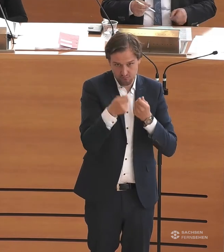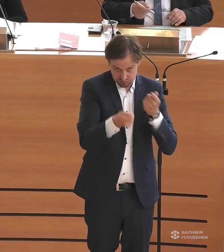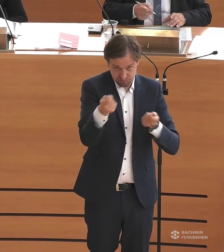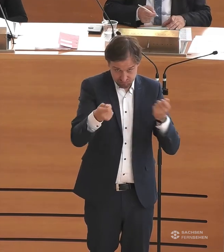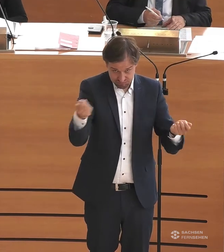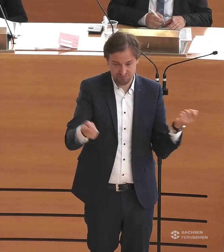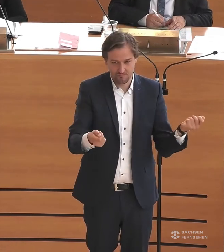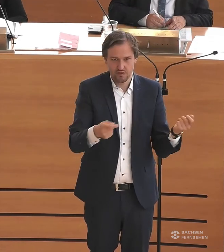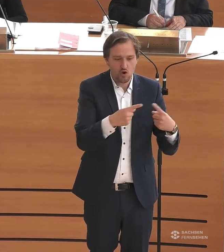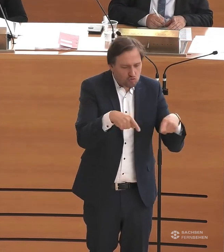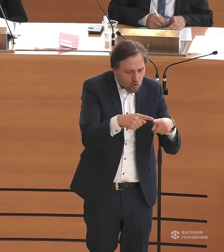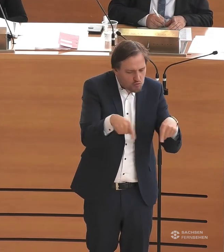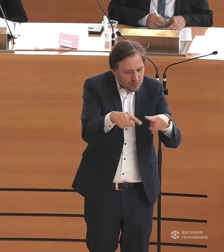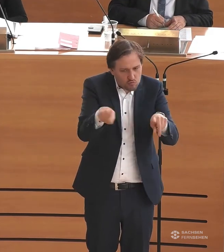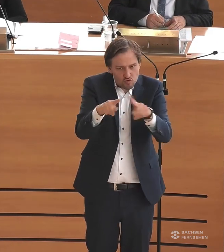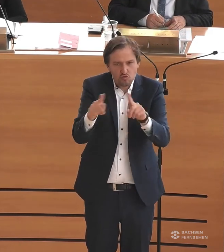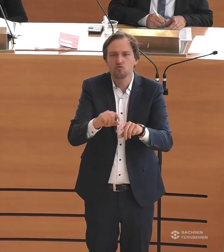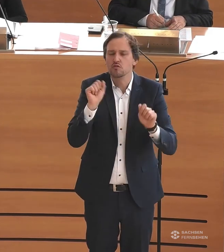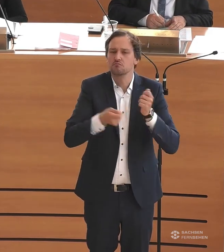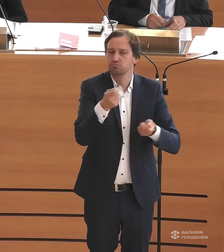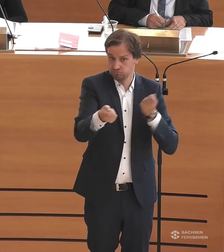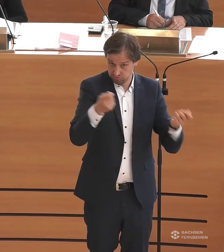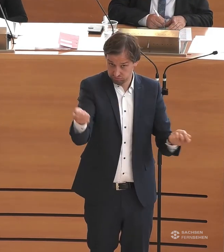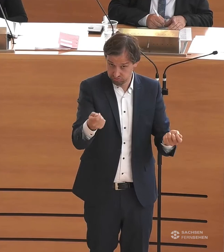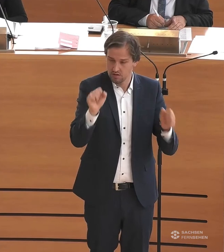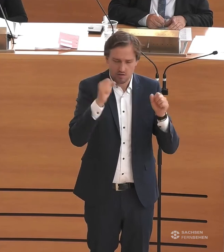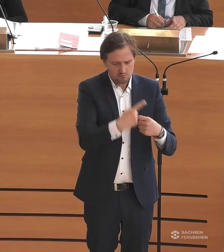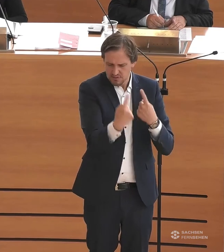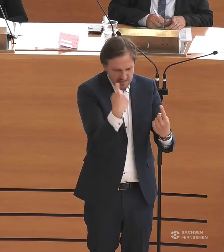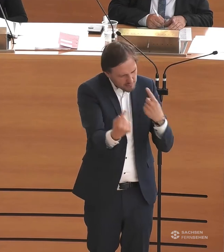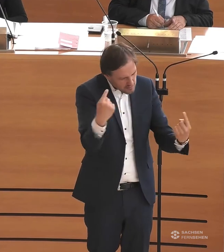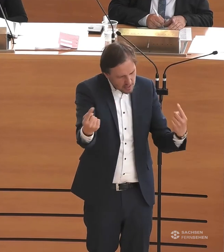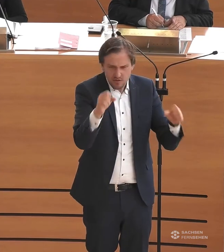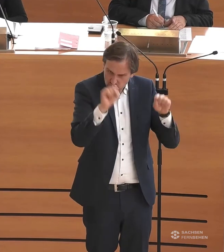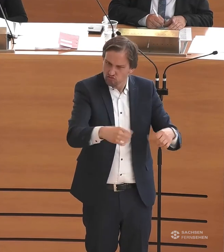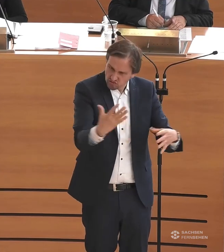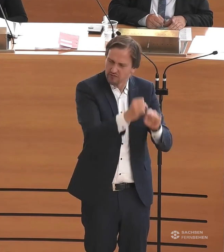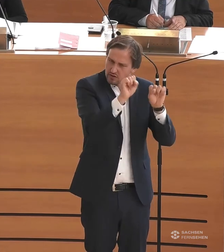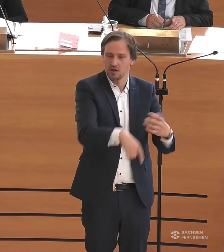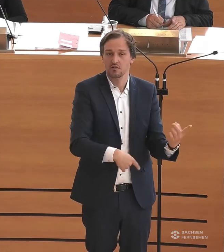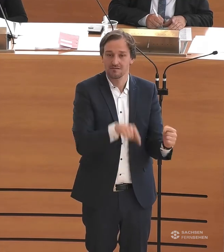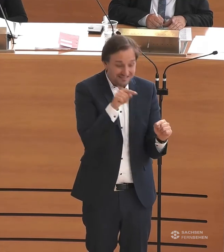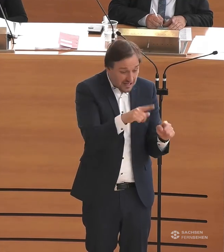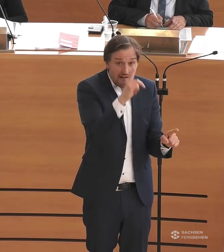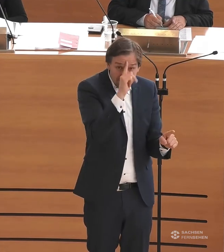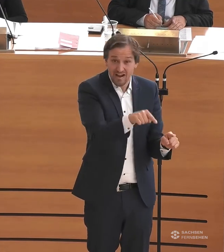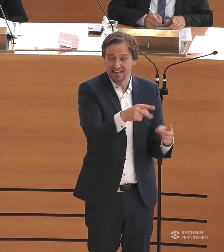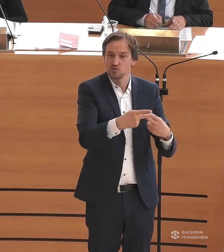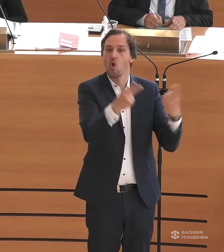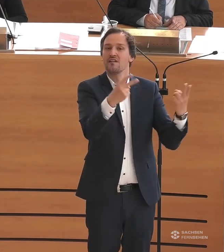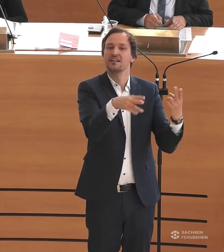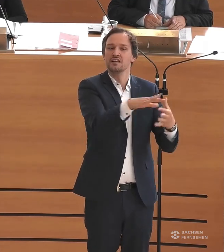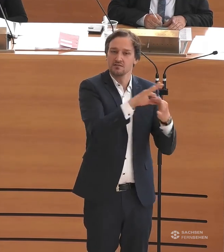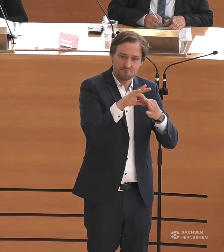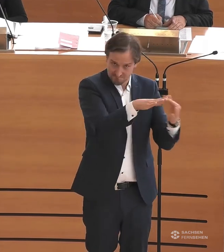den Kommunen an dieser Stelle viel mehr zutrauen können, als wir es vielleicht in der Vergangenheit getan haben. Sie wissen, wenn Sie bestimmte Dinge im öffentlichen Raum